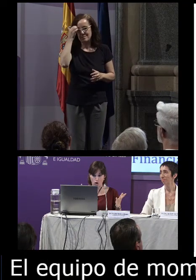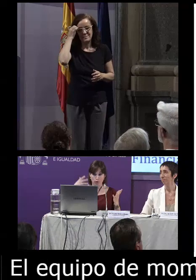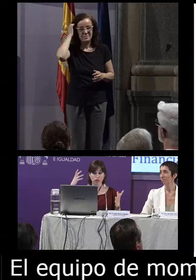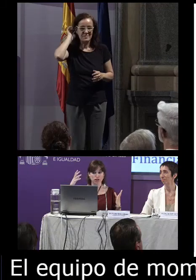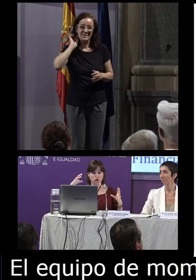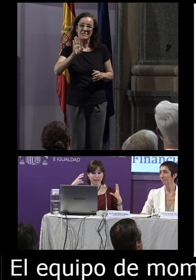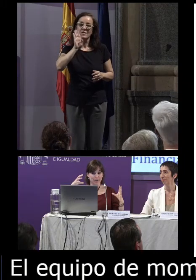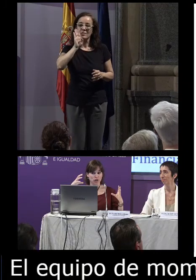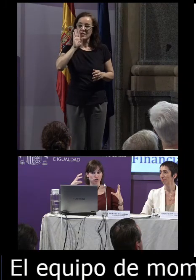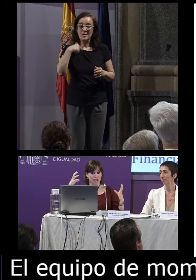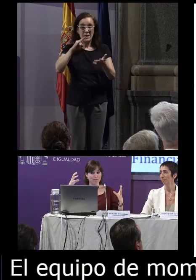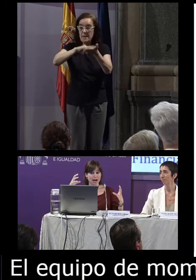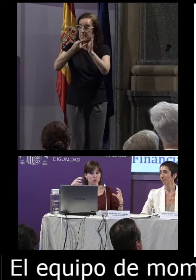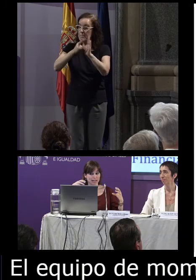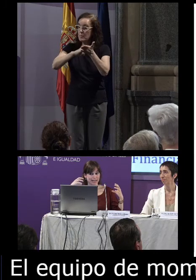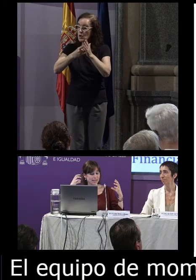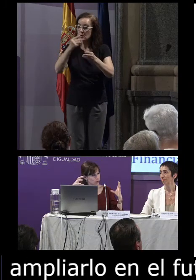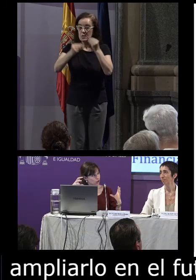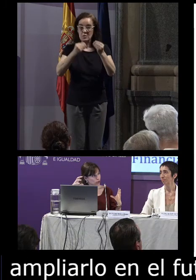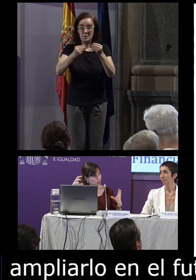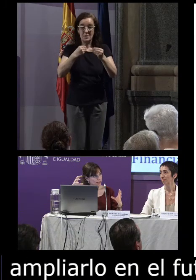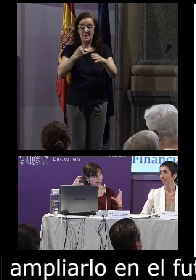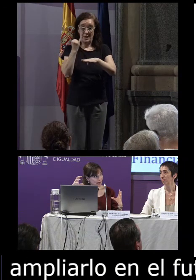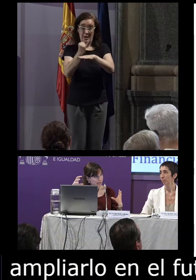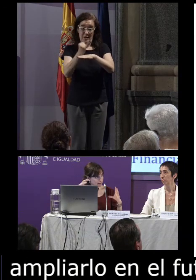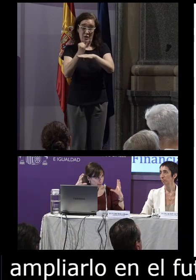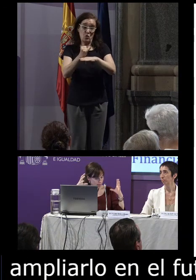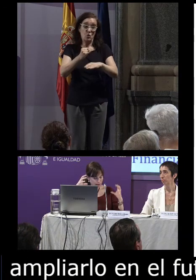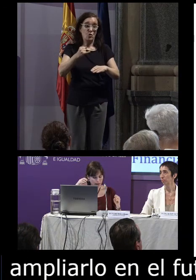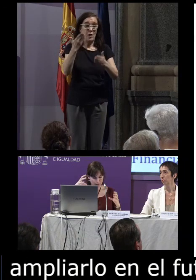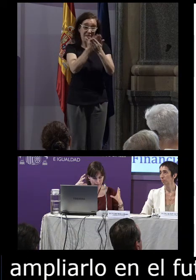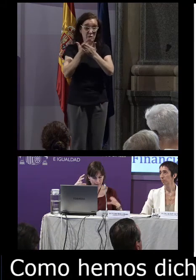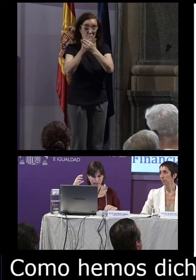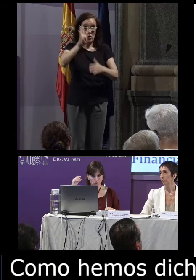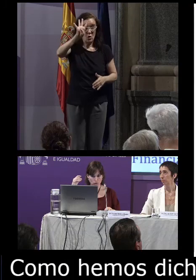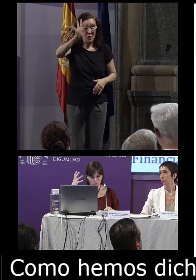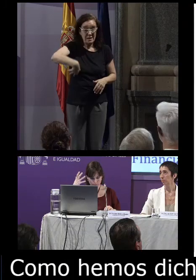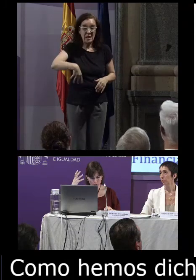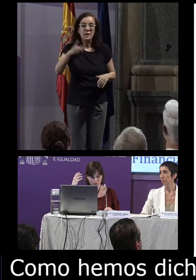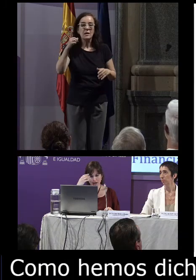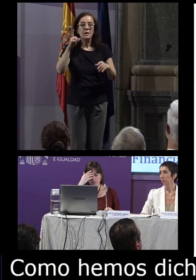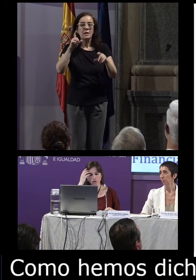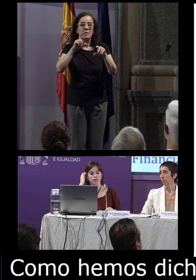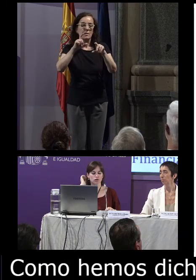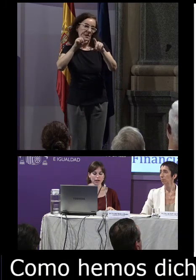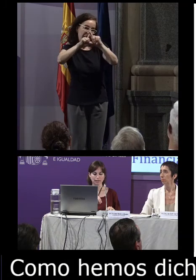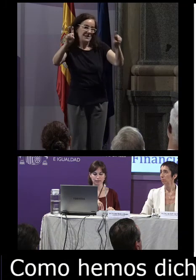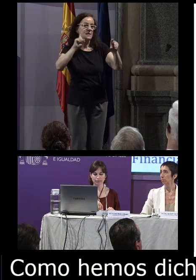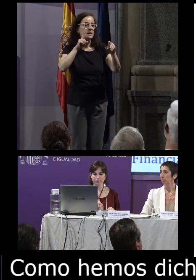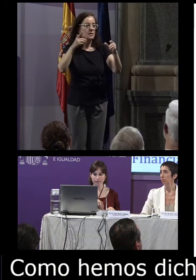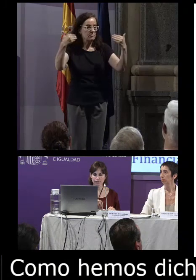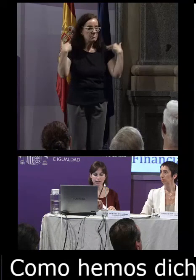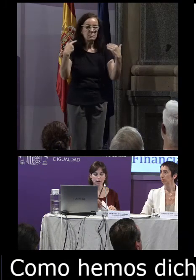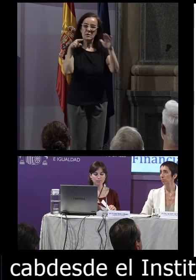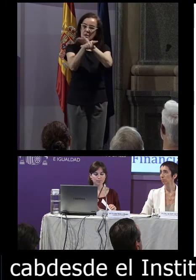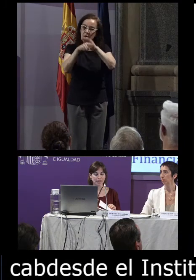como hemos dicho este proyecto se lleva a cabo desde el Instituto de Estudios Catalans es la entidad que lo lleva a cabo y lo gestiona y la entidad